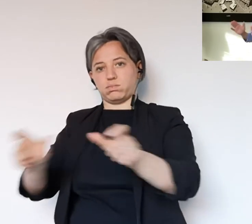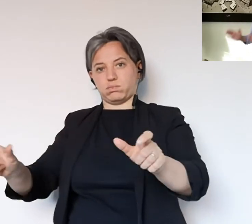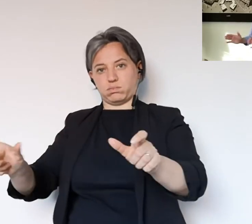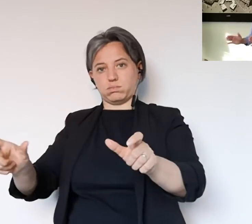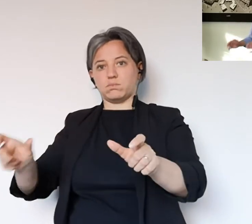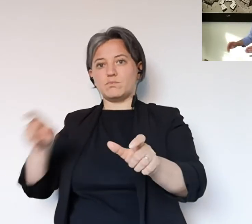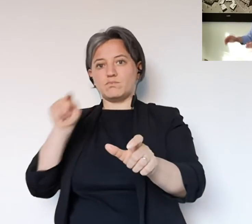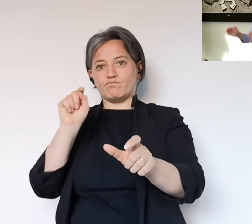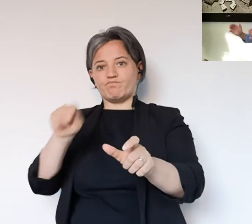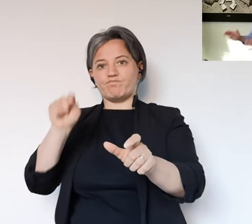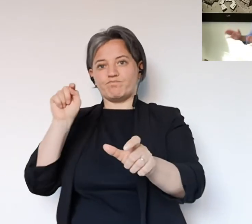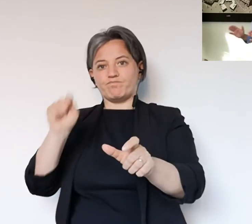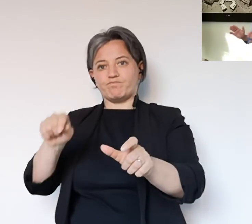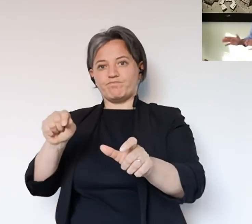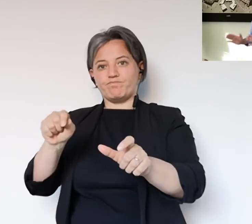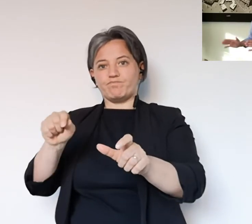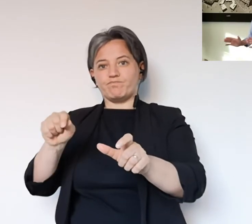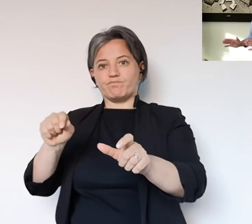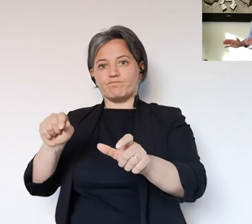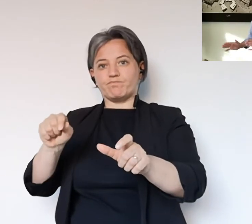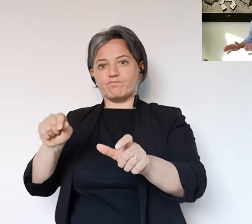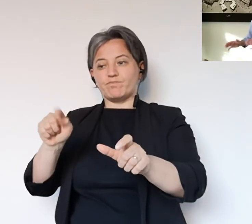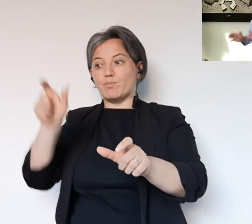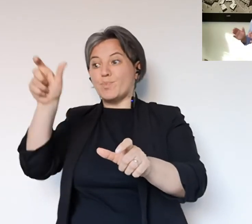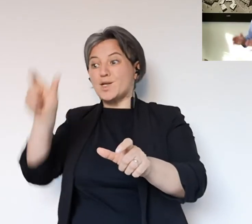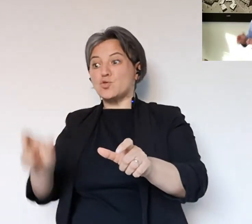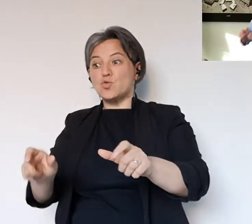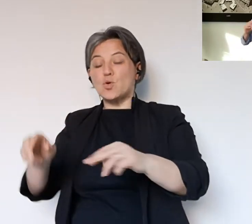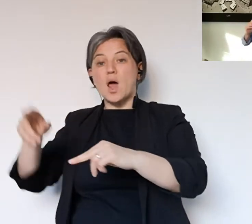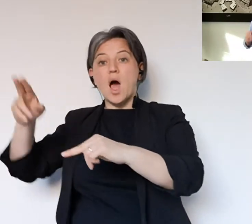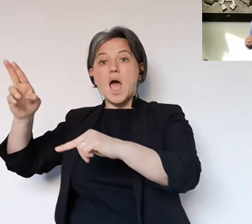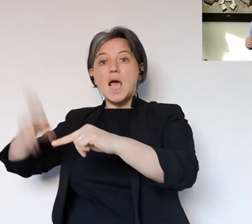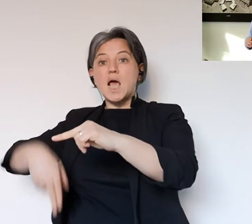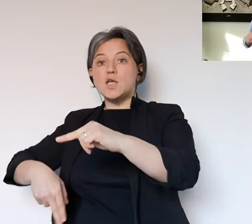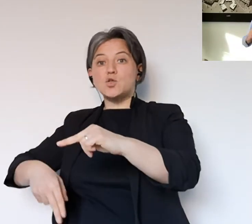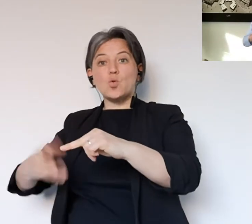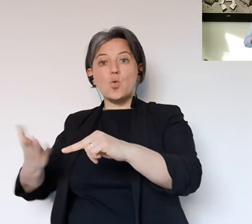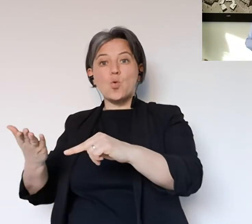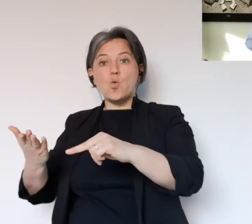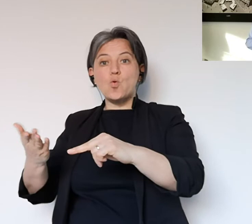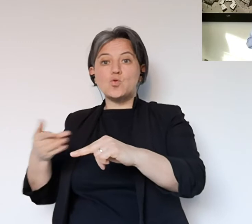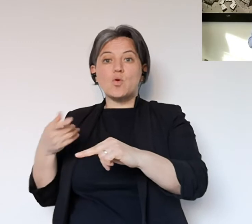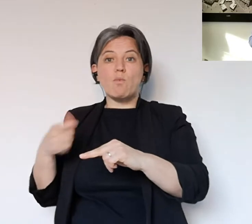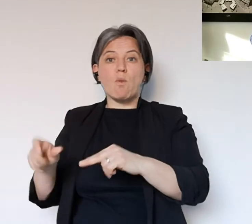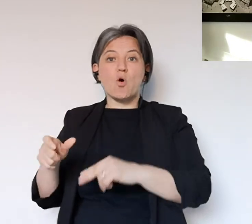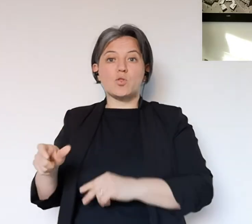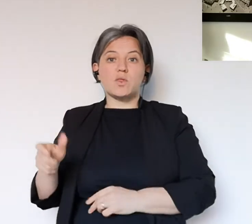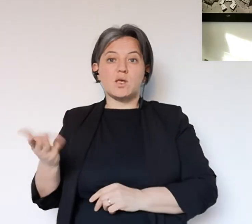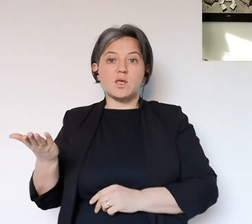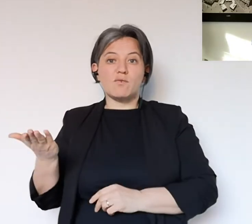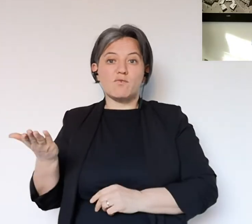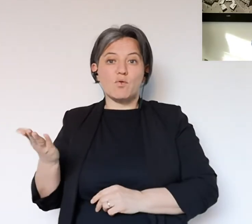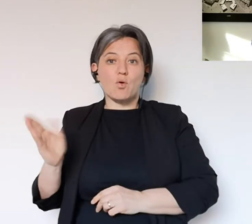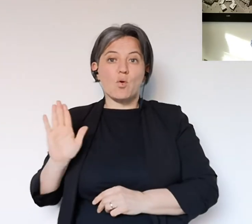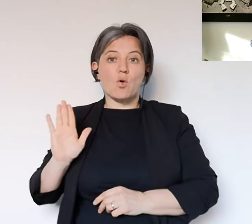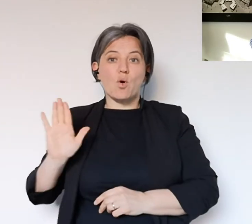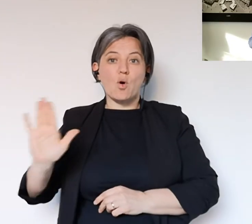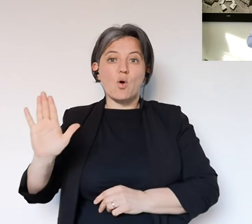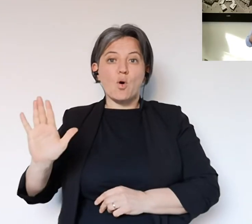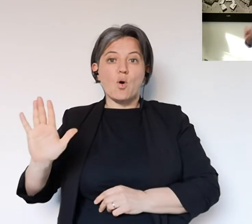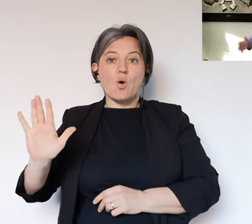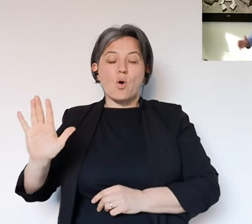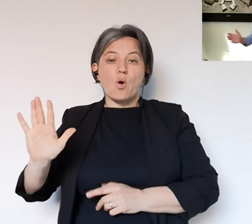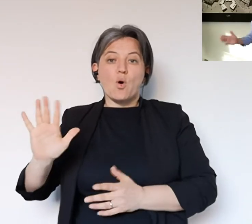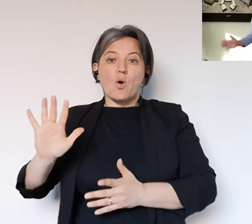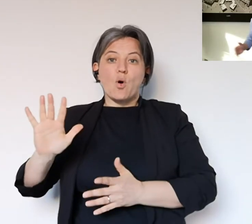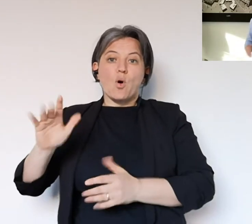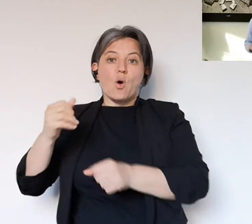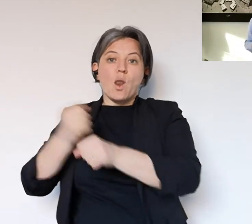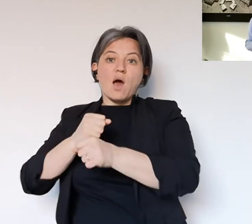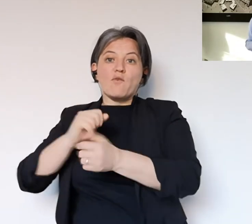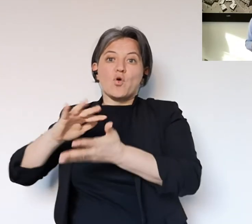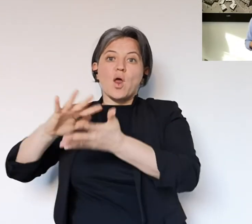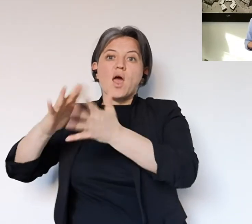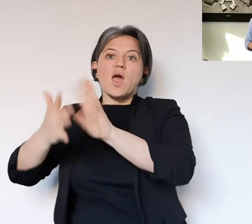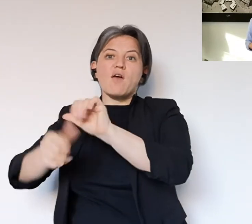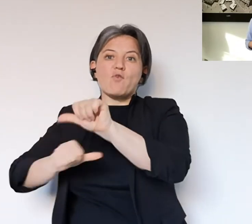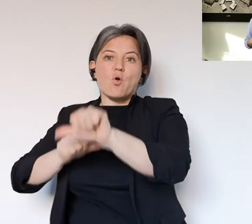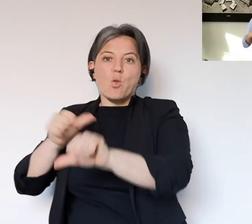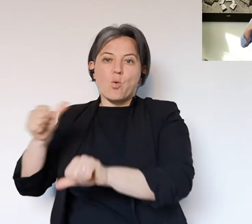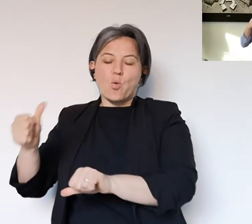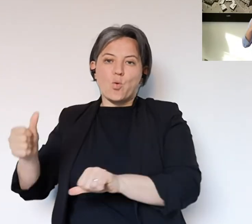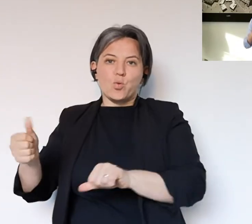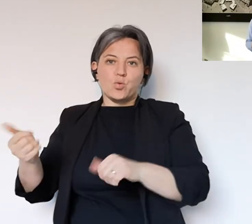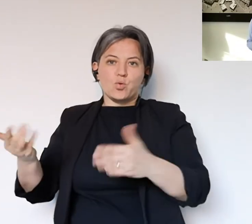una risposta dal punto di vista sociale a chi si troverà automaticamente escluso per motivi